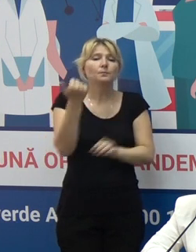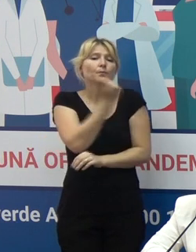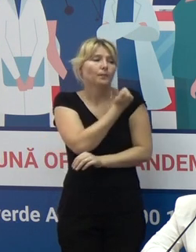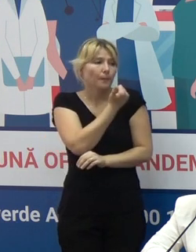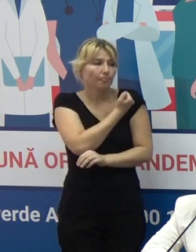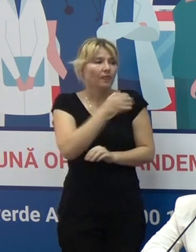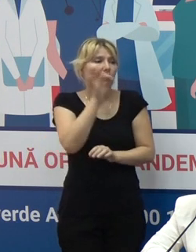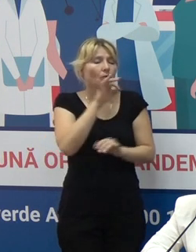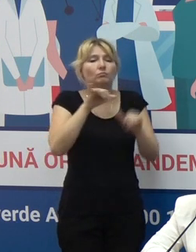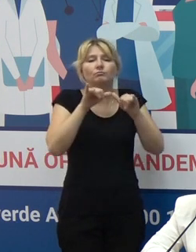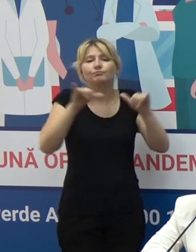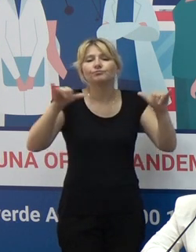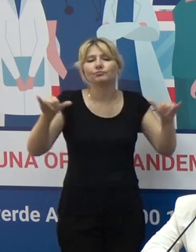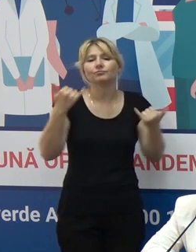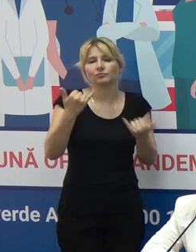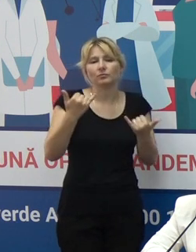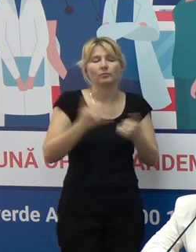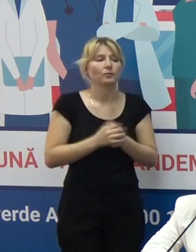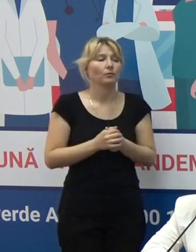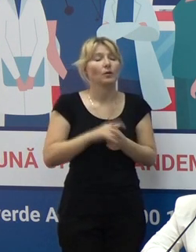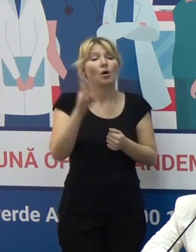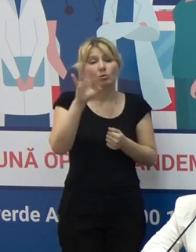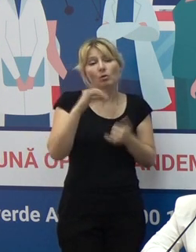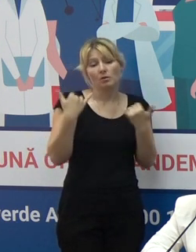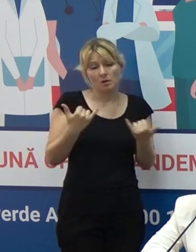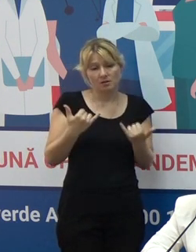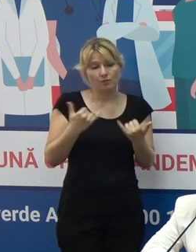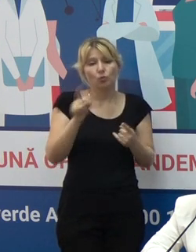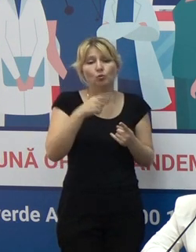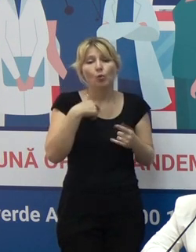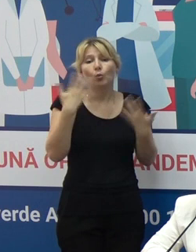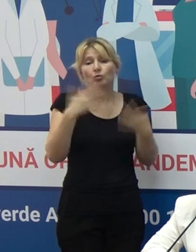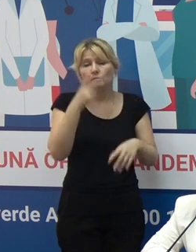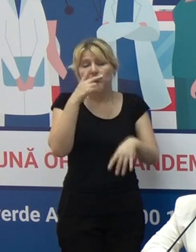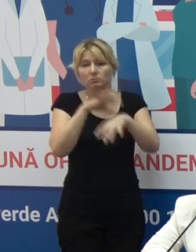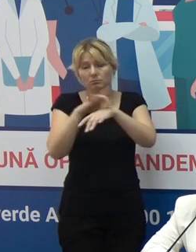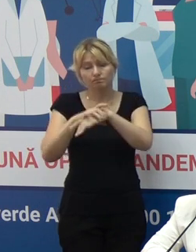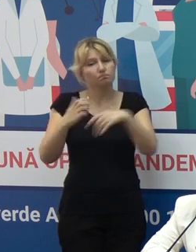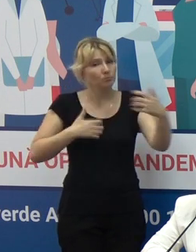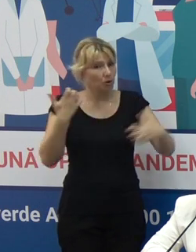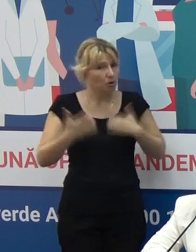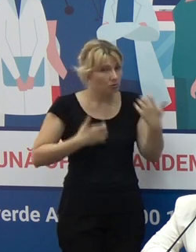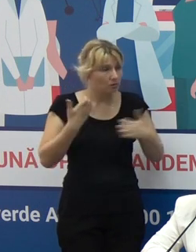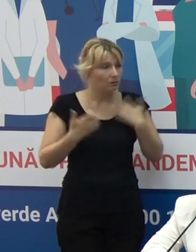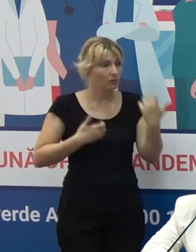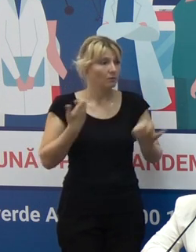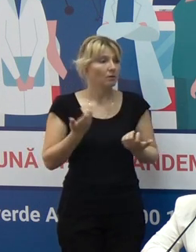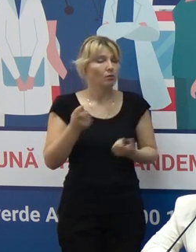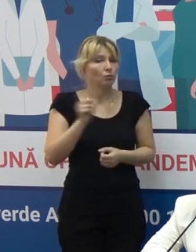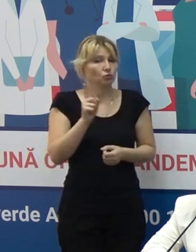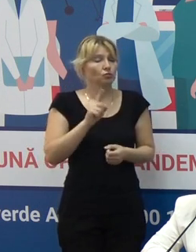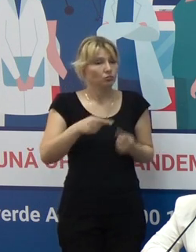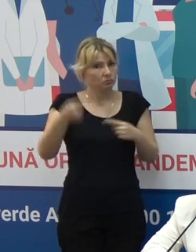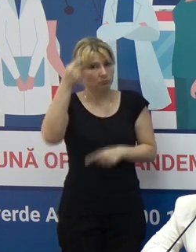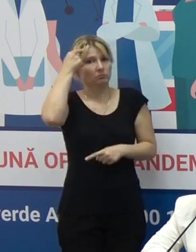evoluții care le urmărim. Și ceea ce urmărim astăzi deja ne alertează, deja ne